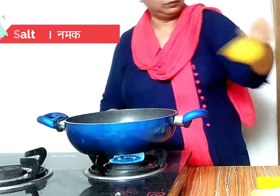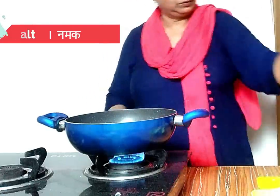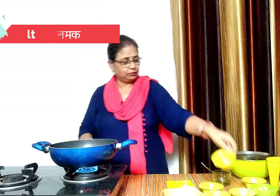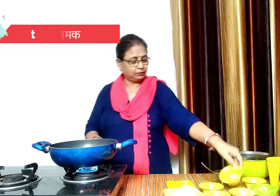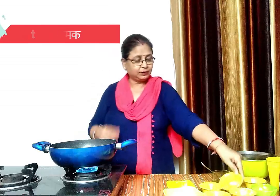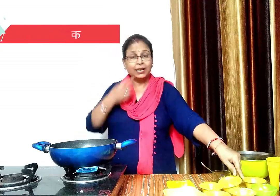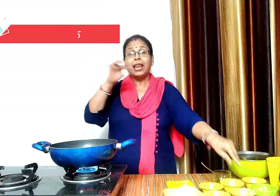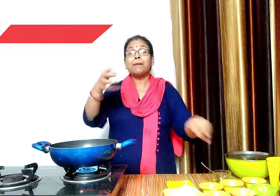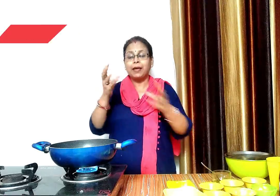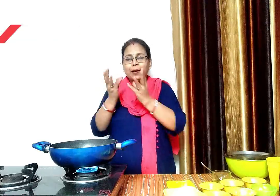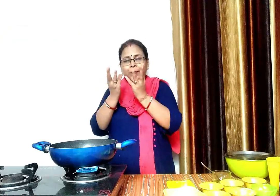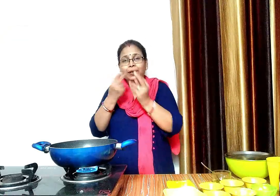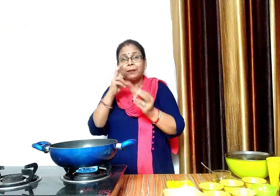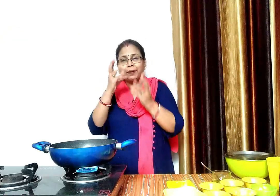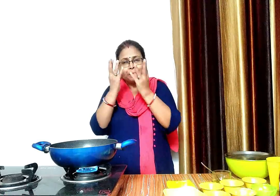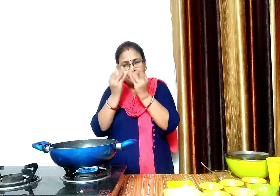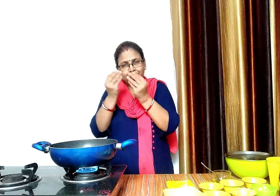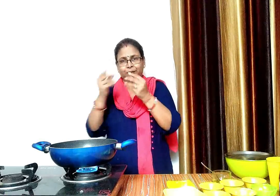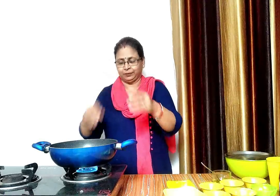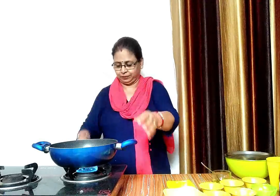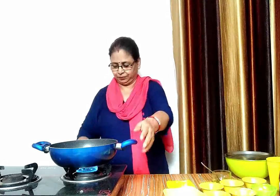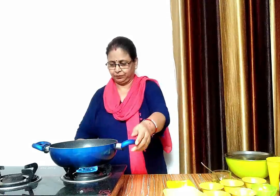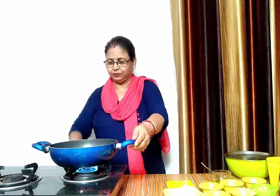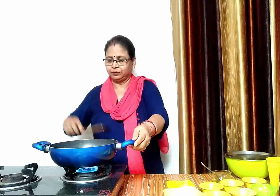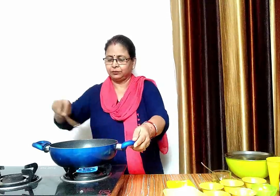हमने नमक इसलिए डाला है जिससे टमाटर रासाले से पक जाएं